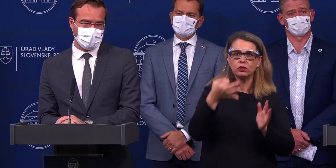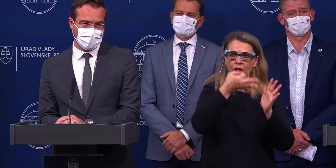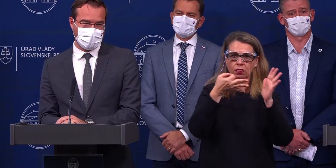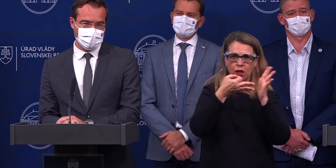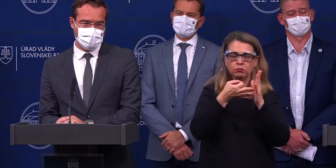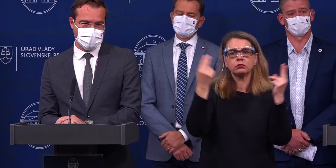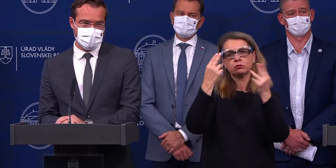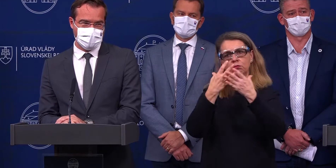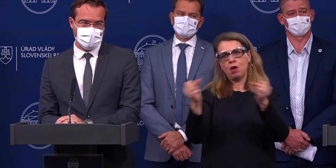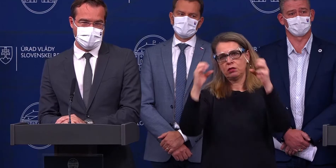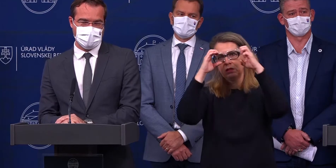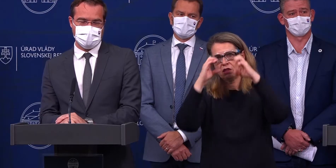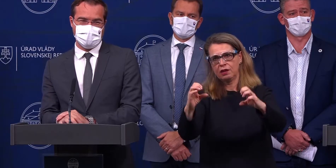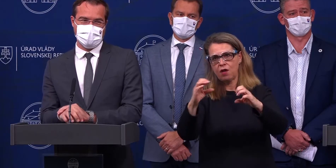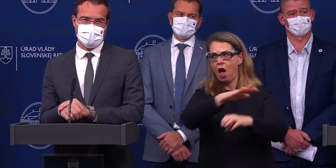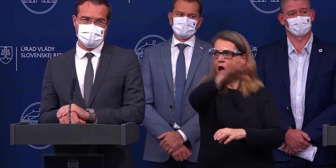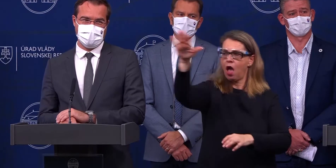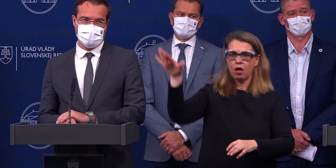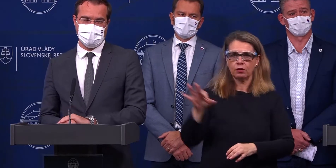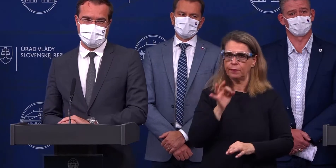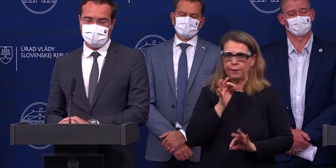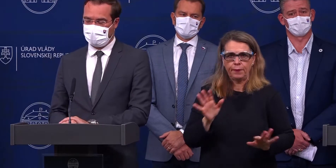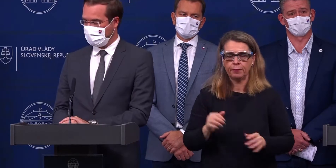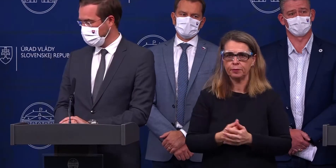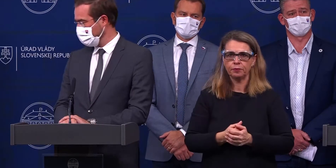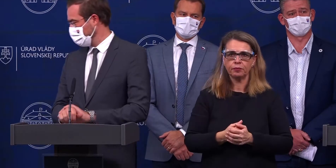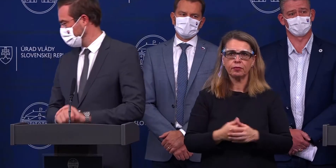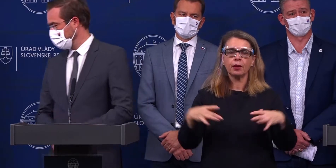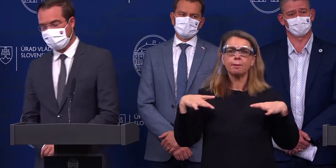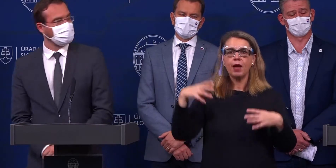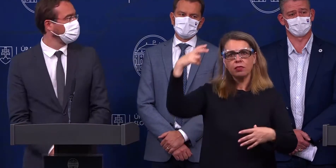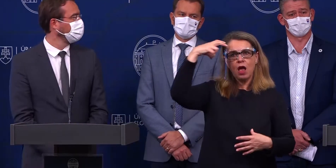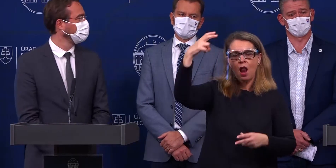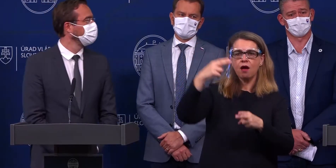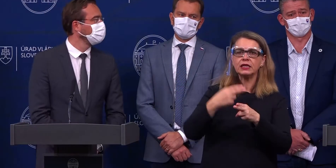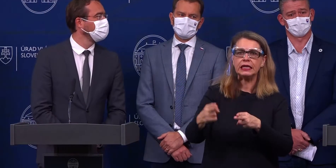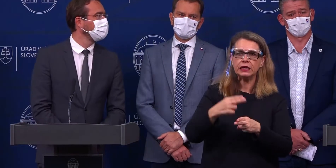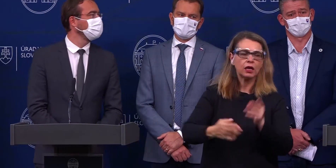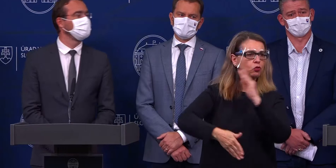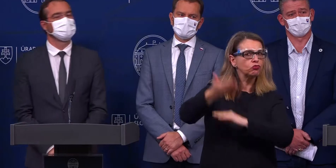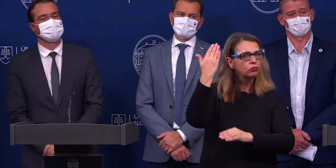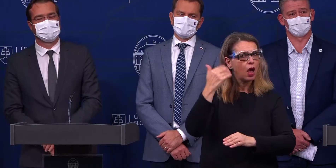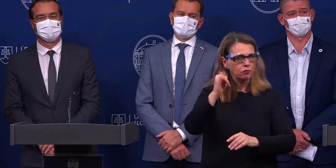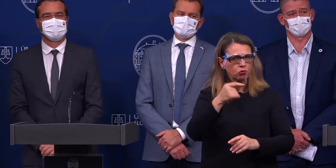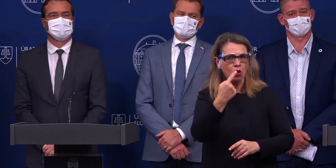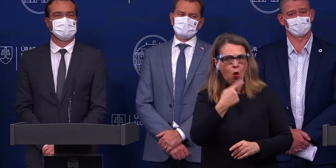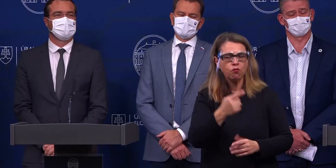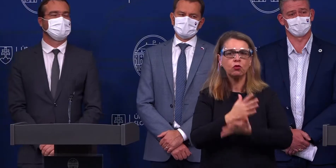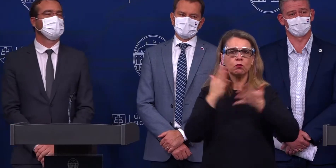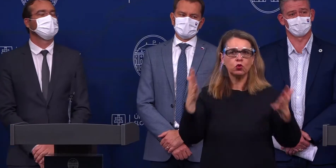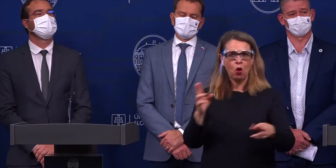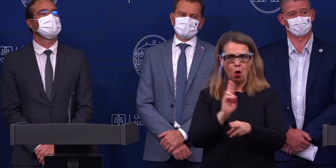samozrejme bez divákov. Pán hlavný hygienik ešte rozprával dávnejšie o tom, že tie mnohé